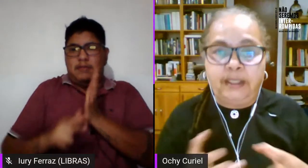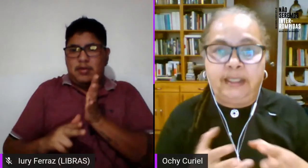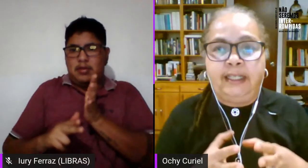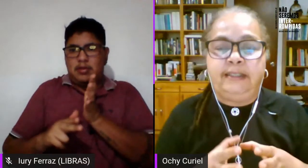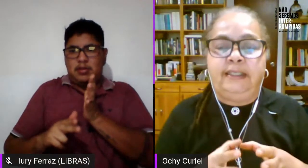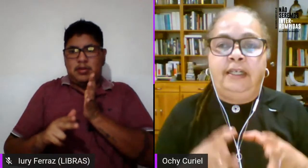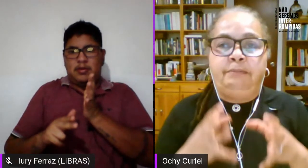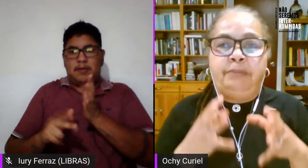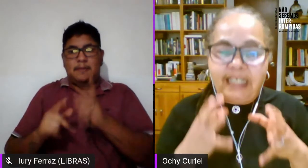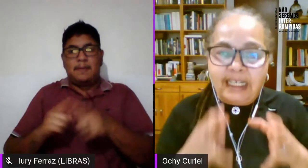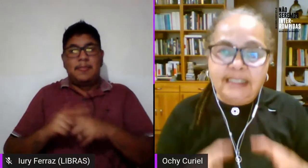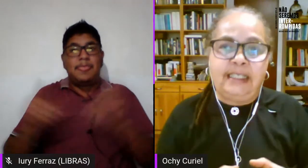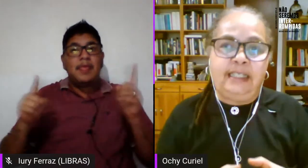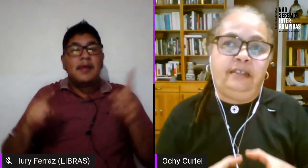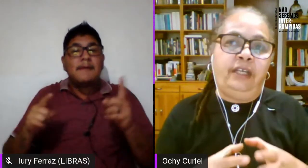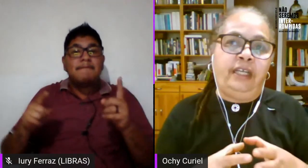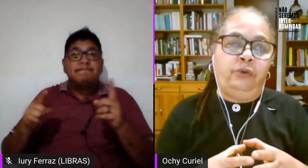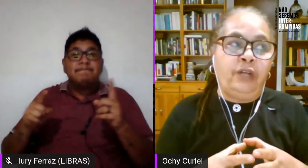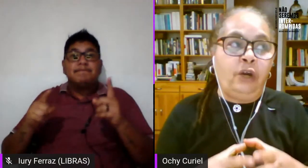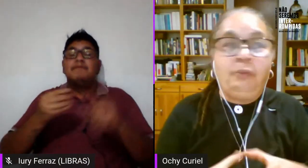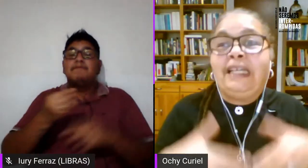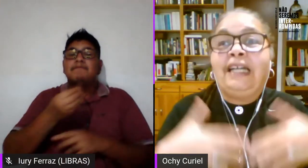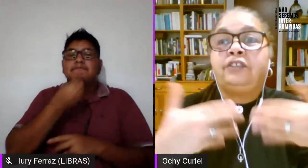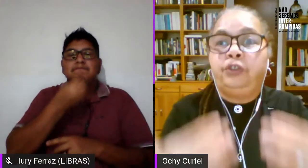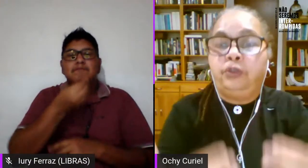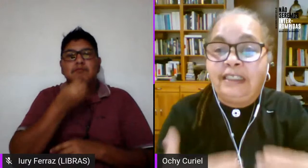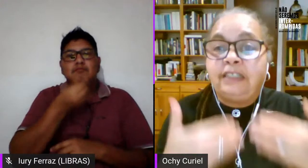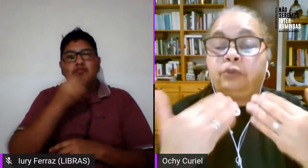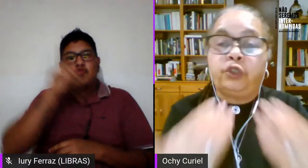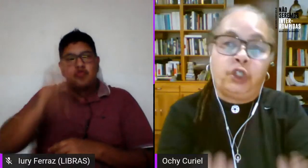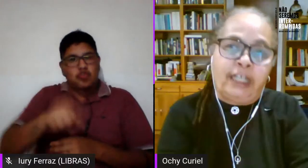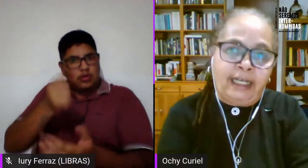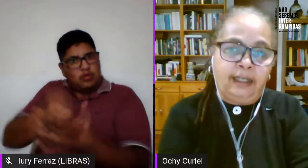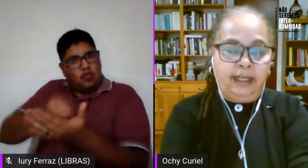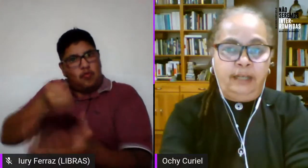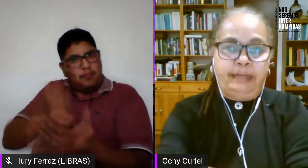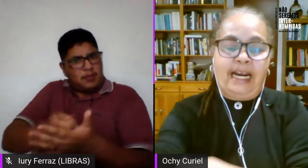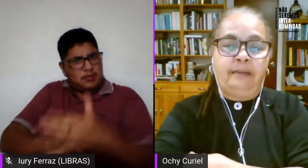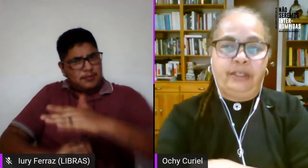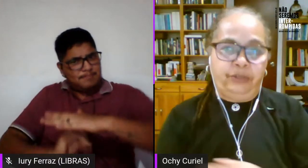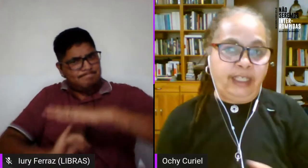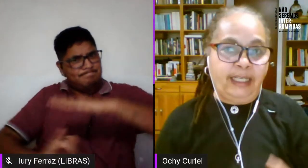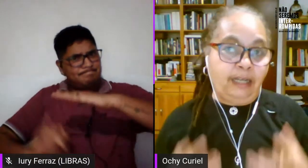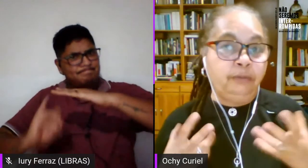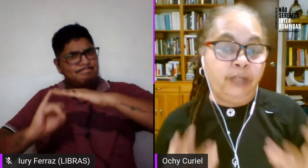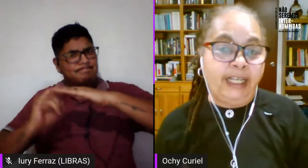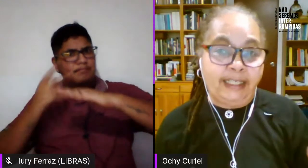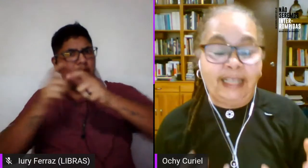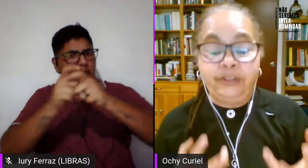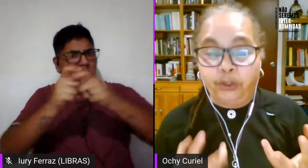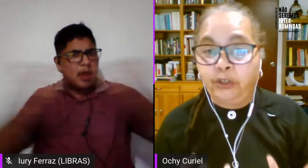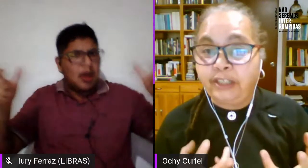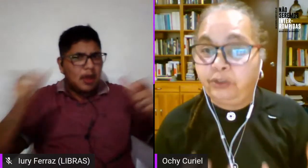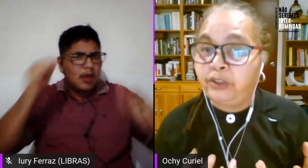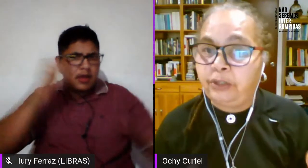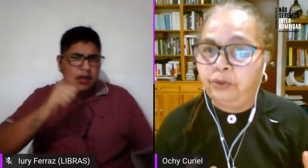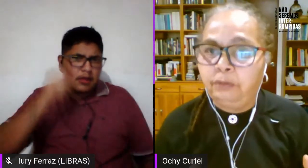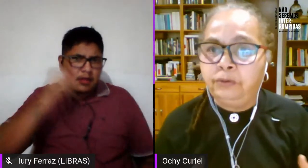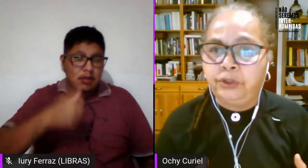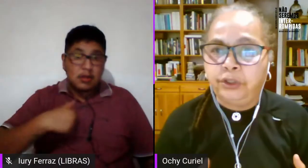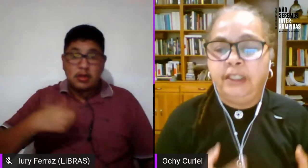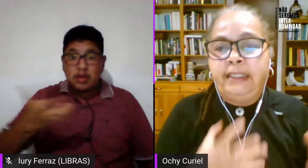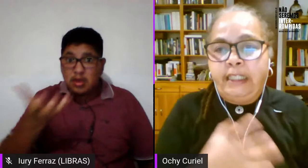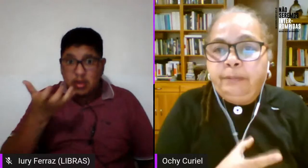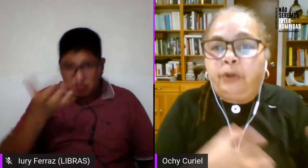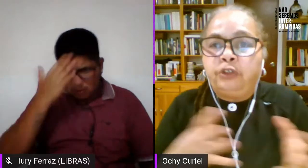heterosexualidad venía a ser una obligación institucional para la mayoría de las mujeres yo creo que eso nos